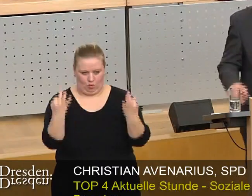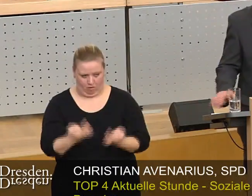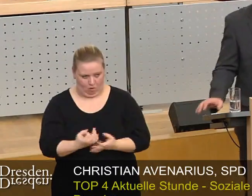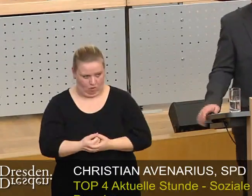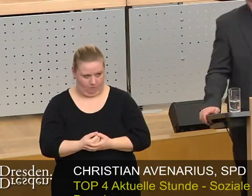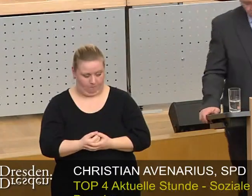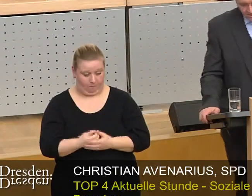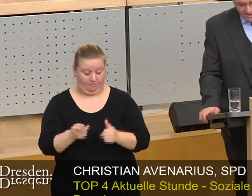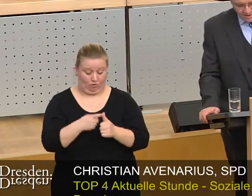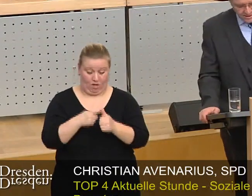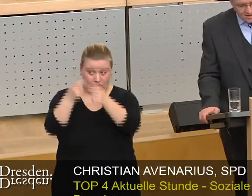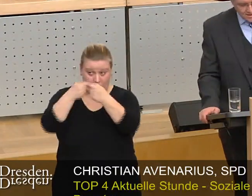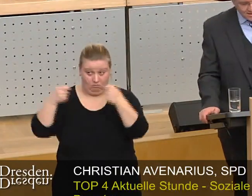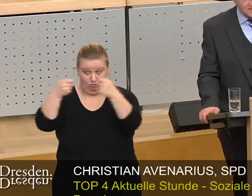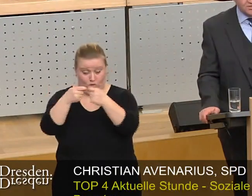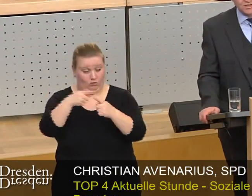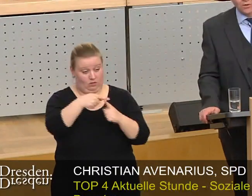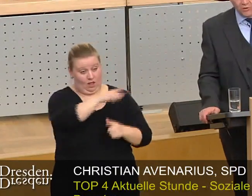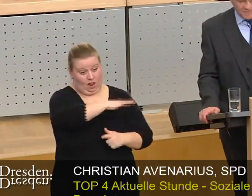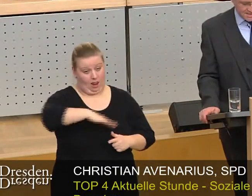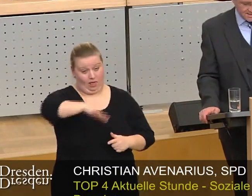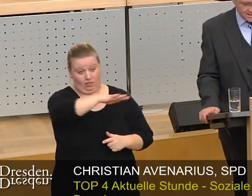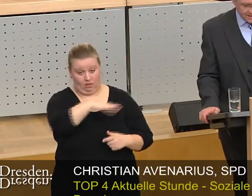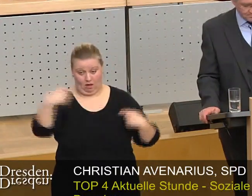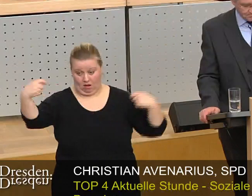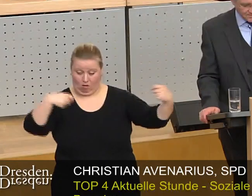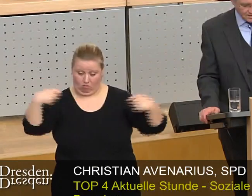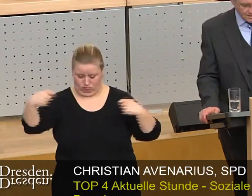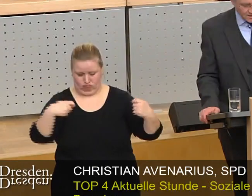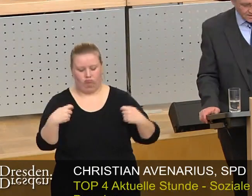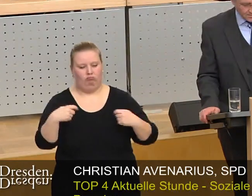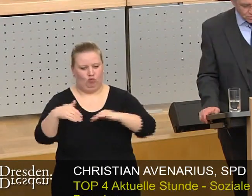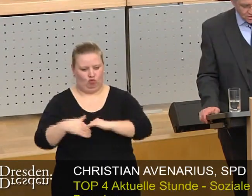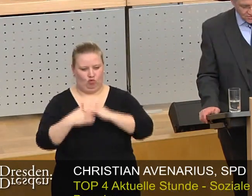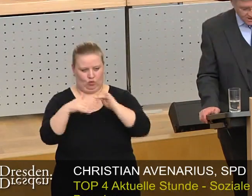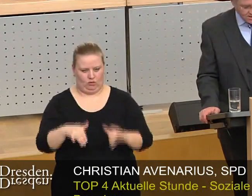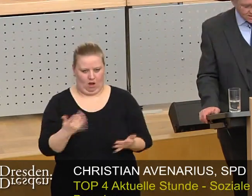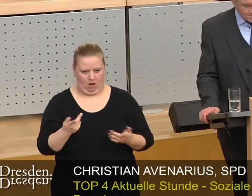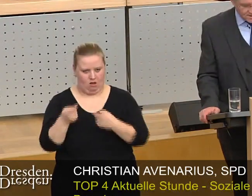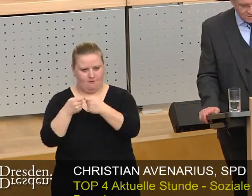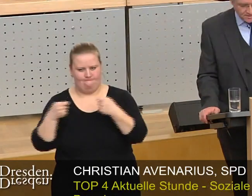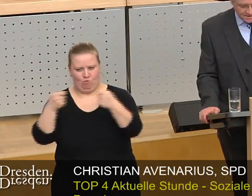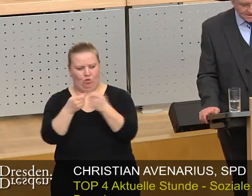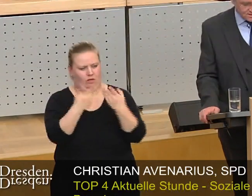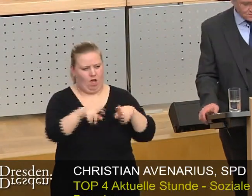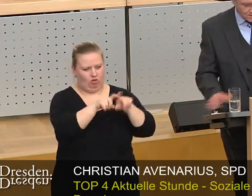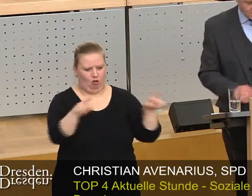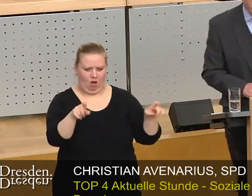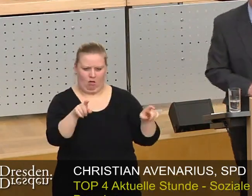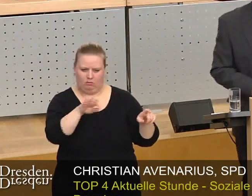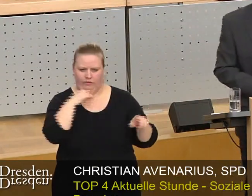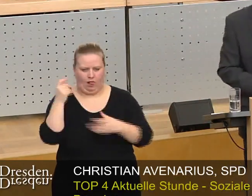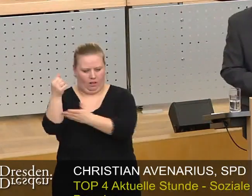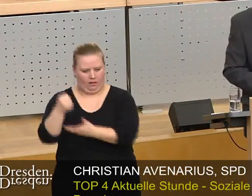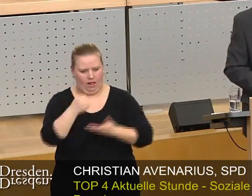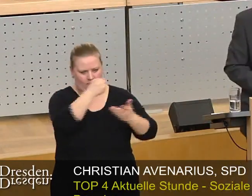Ersteres, die Hilfen von Bund und Ländern sind inzwischen in hohem Maße gegeben. Der Bund und der Freistaat haben inzwischen beträchtliche Summen